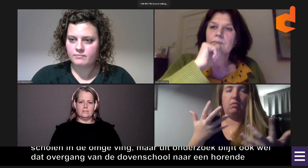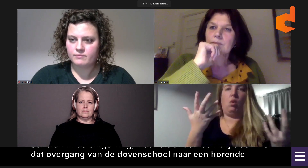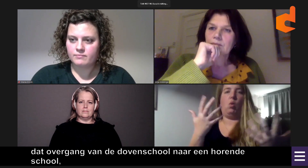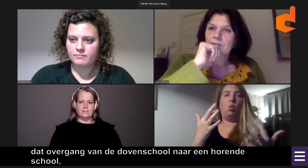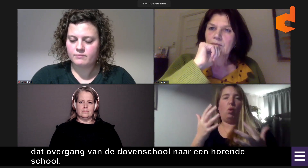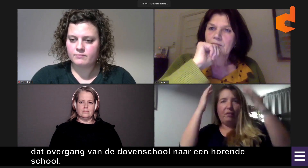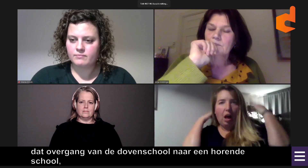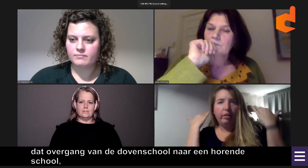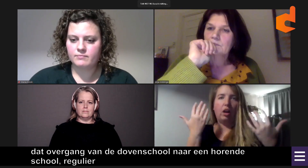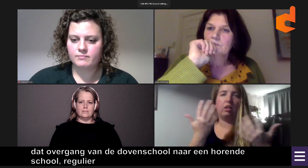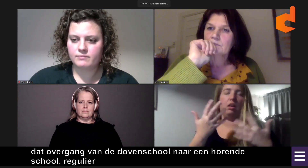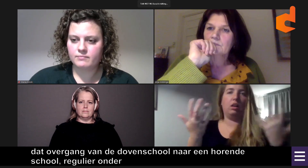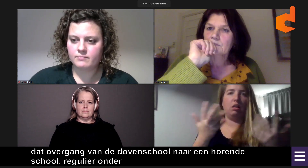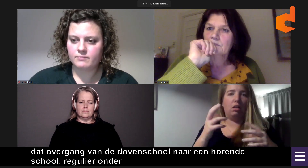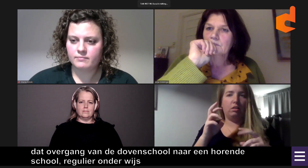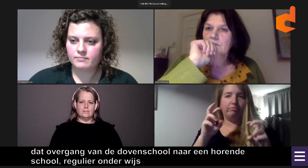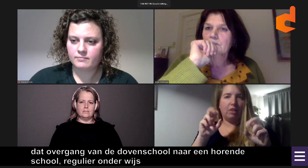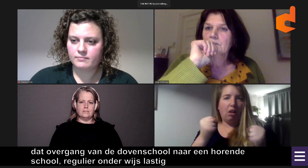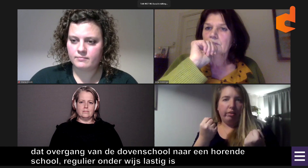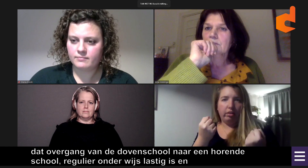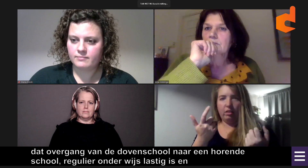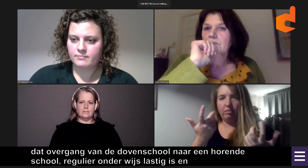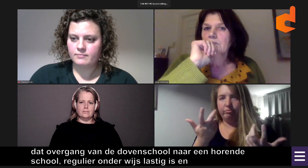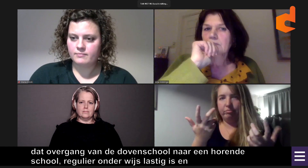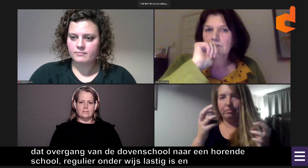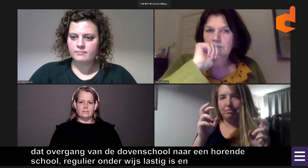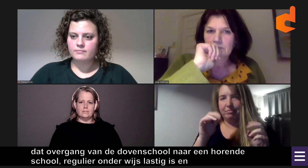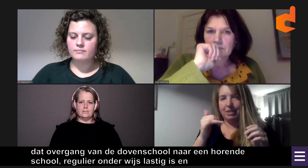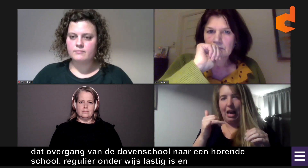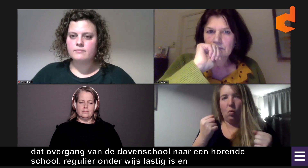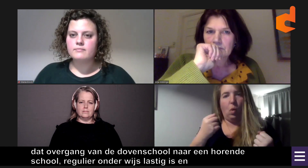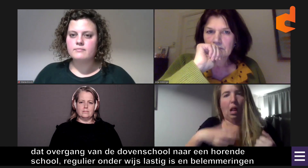behoorlijk lastig is. En veel belemmeringen oplevert. Dat mensen daardoor worden overvallen.